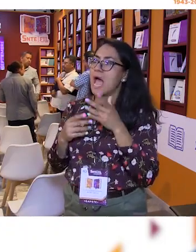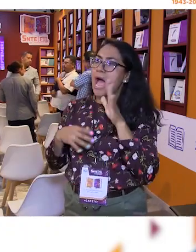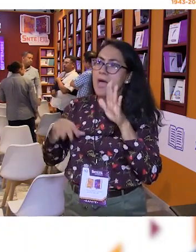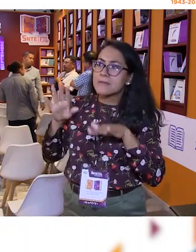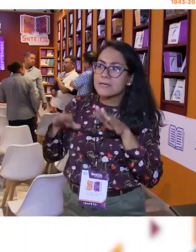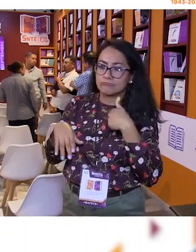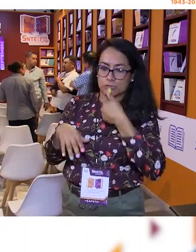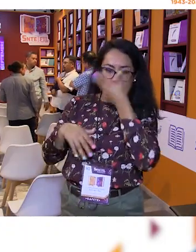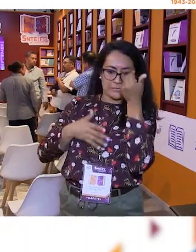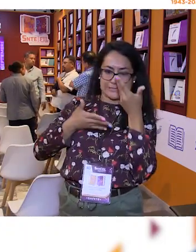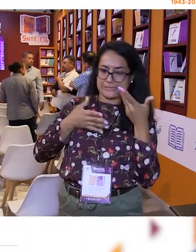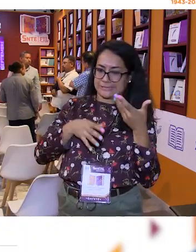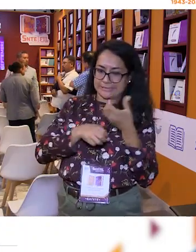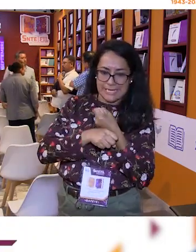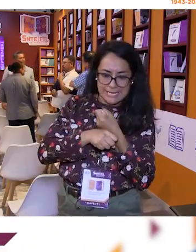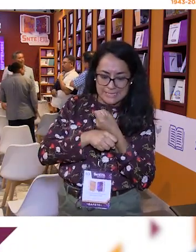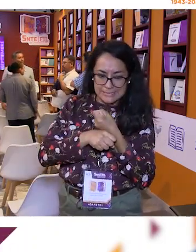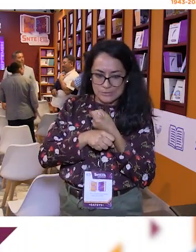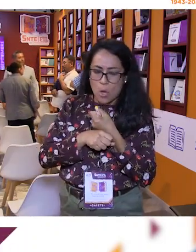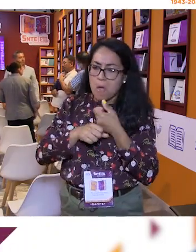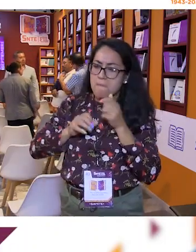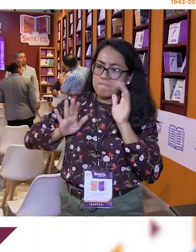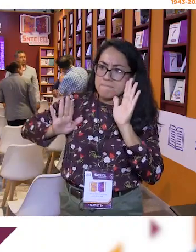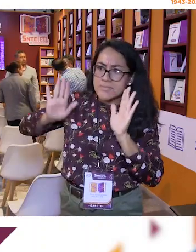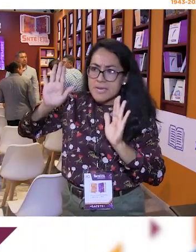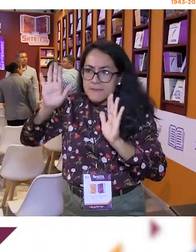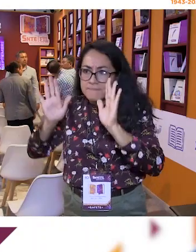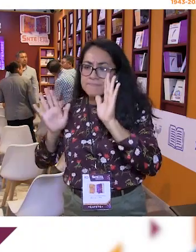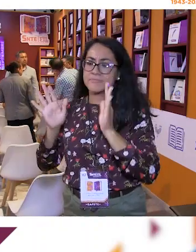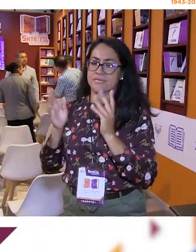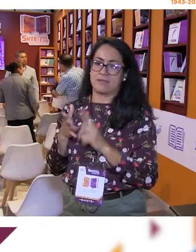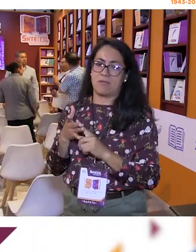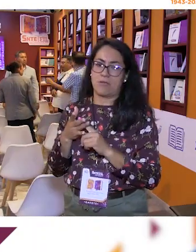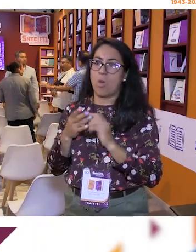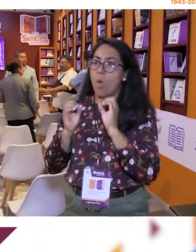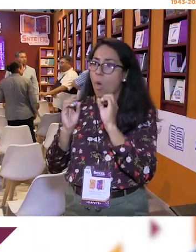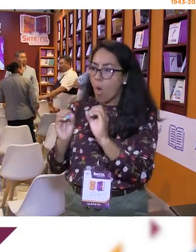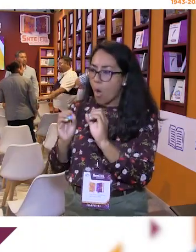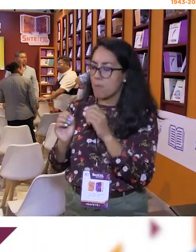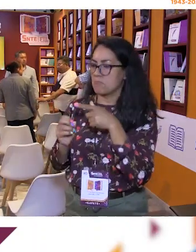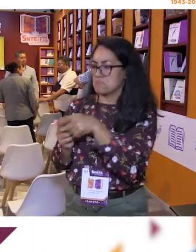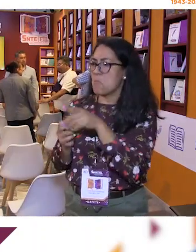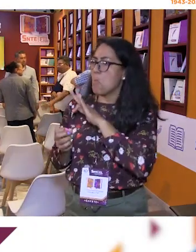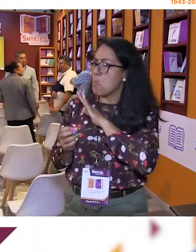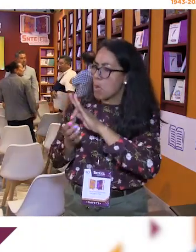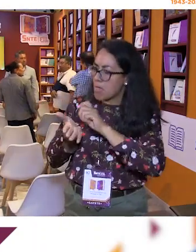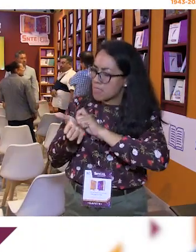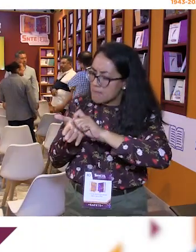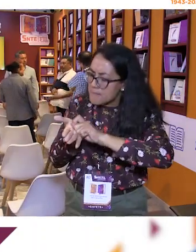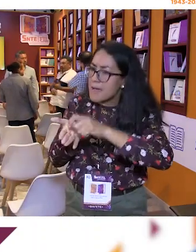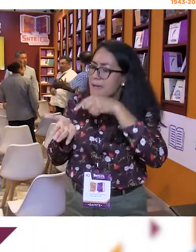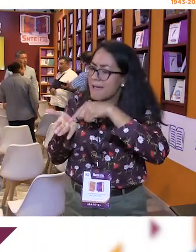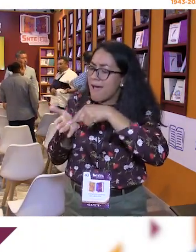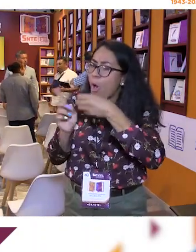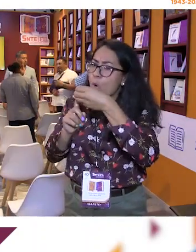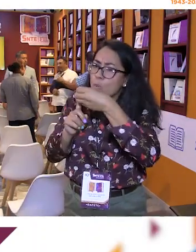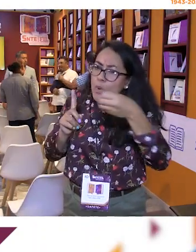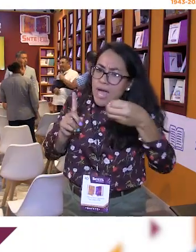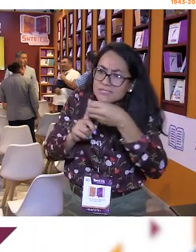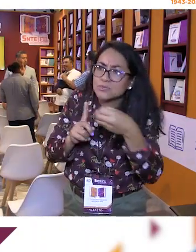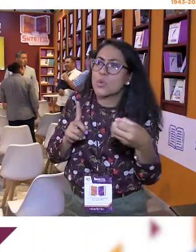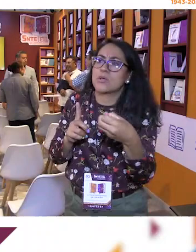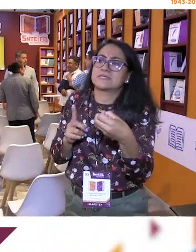paciencia, también muchas veces si yo no me sé la señal, yo puedo darme entender mediante